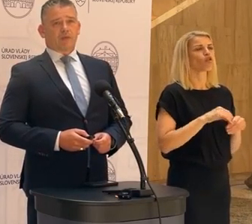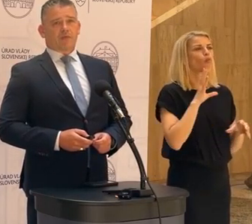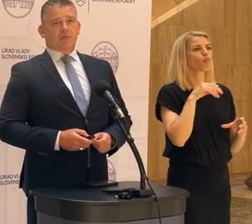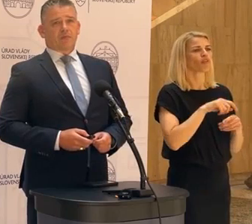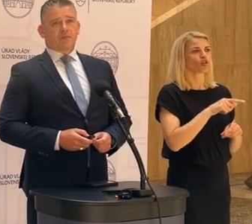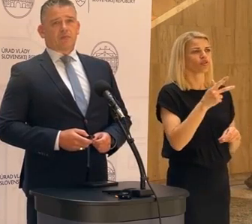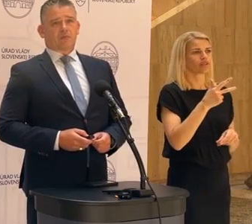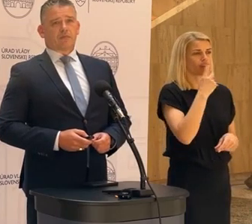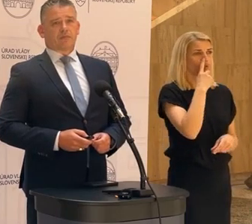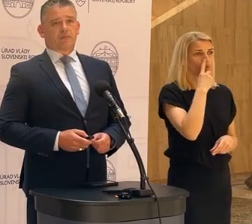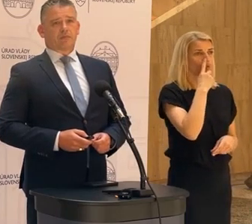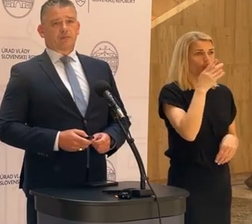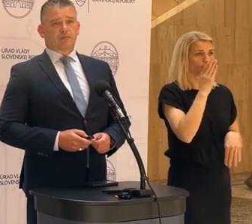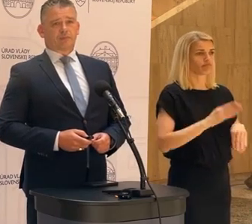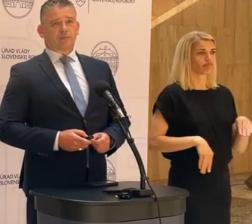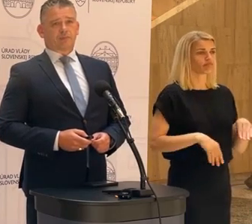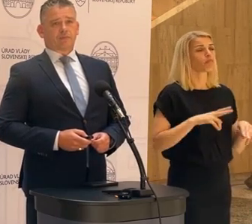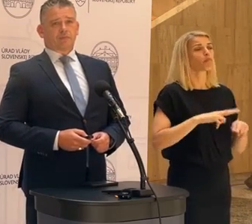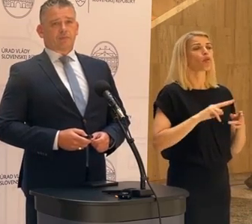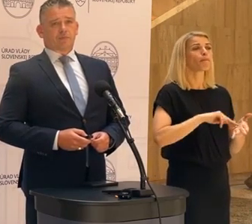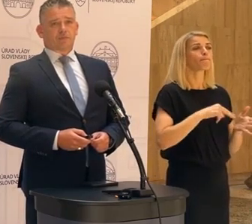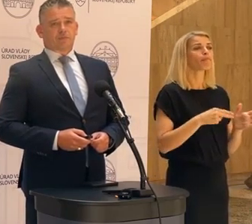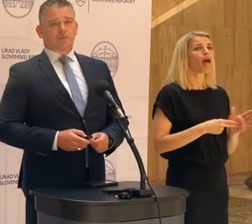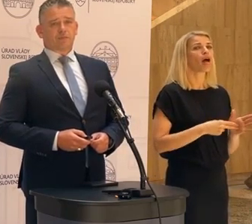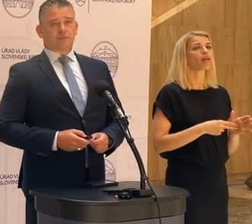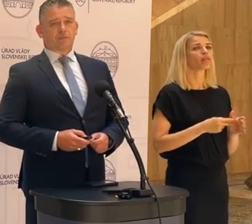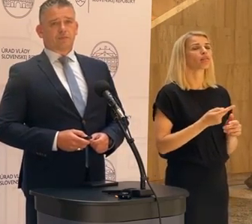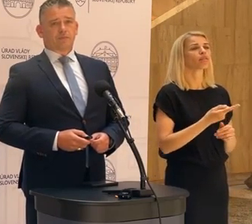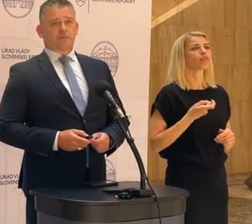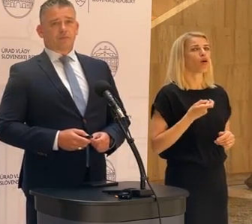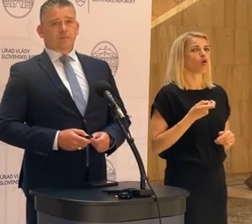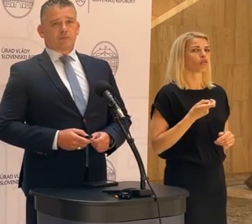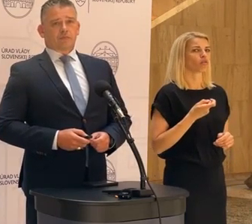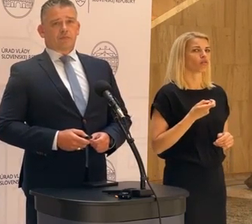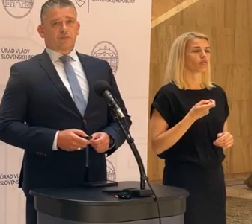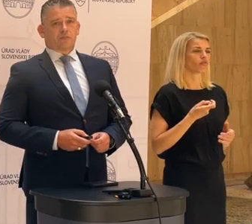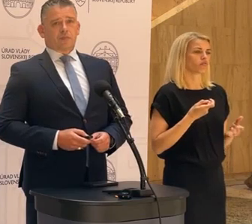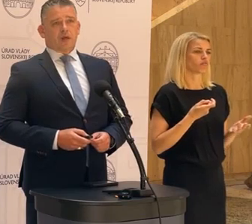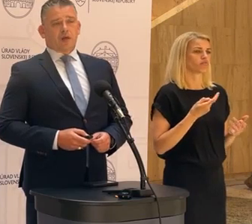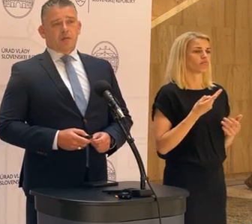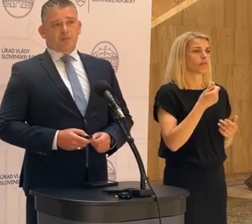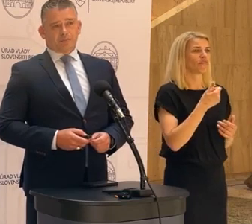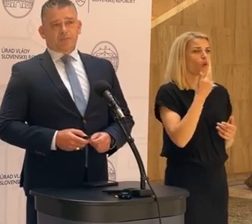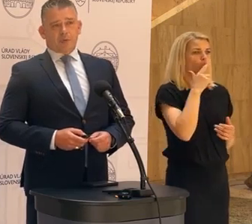toho 30. júna. Čiže aký je plán, čo sa týka preplácenia príspevku na ubytovanie od Idenca do budúcna?